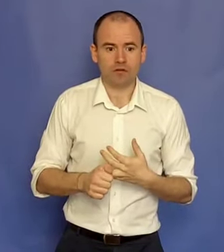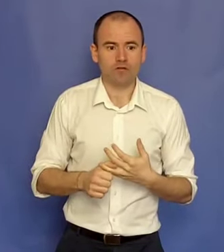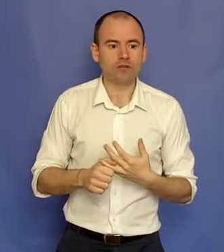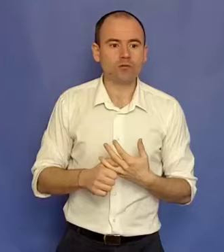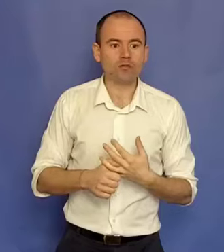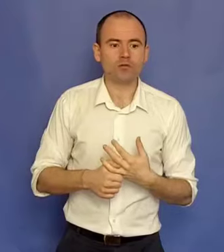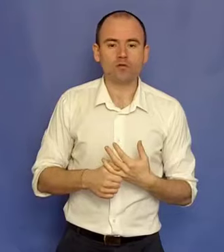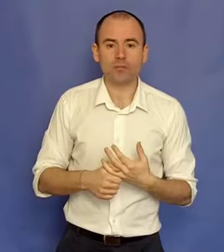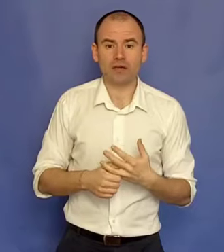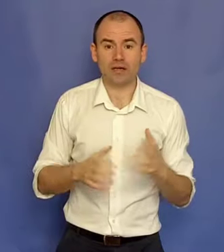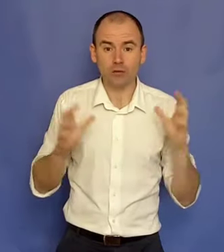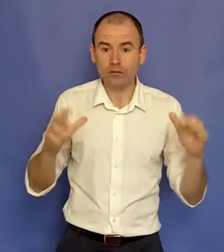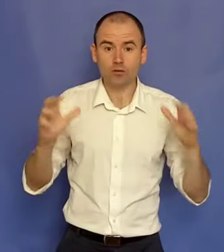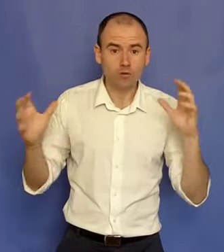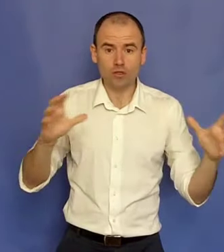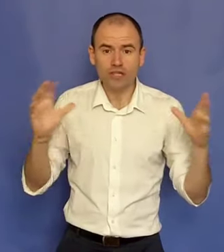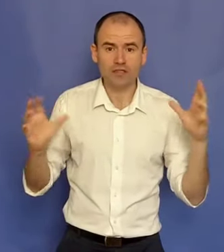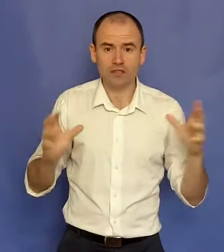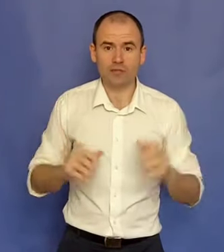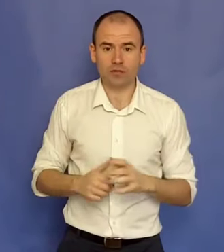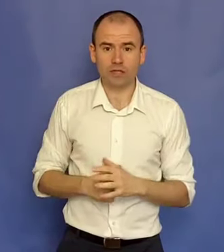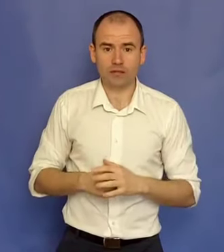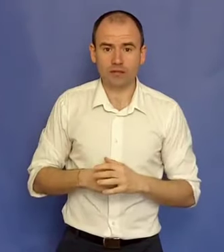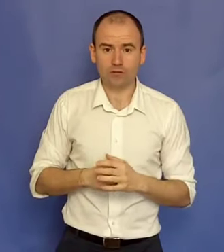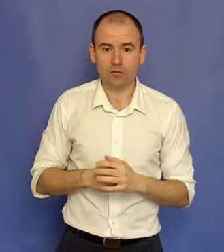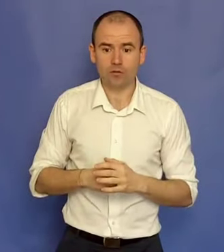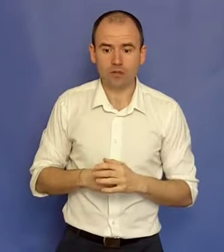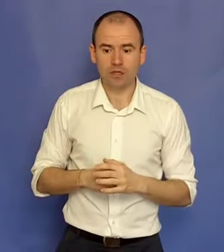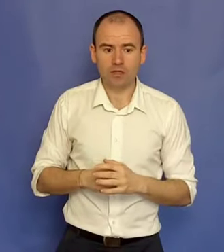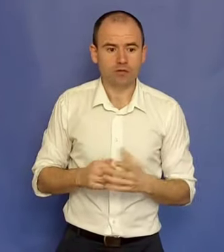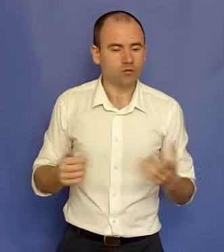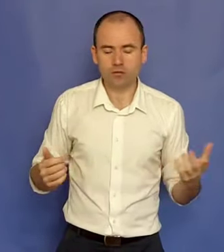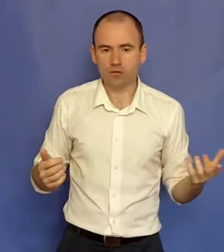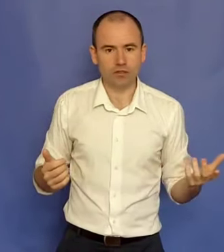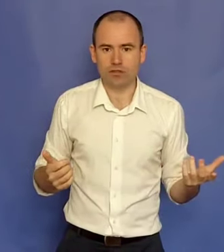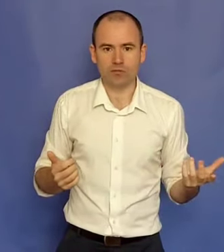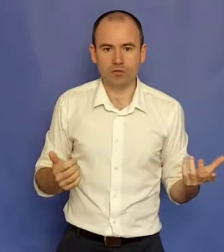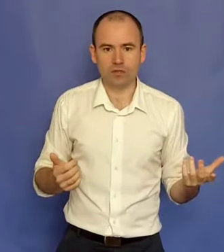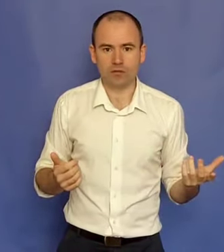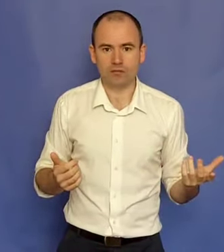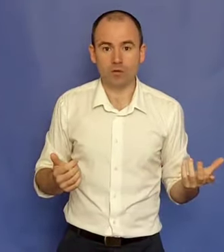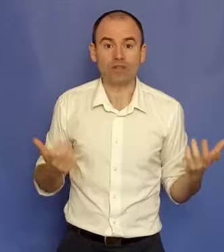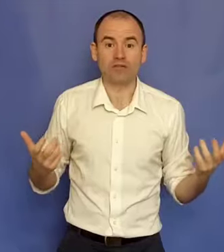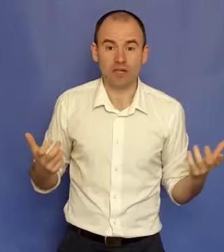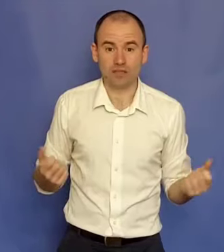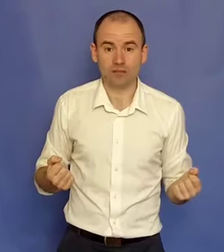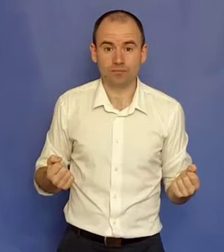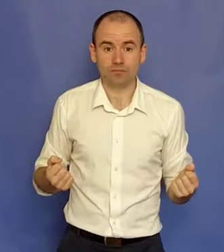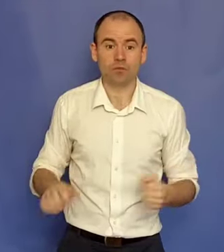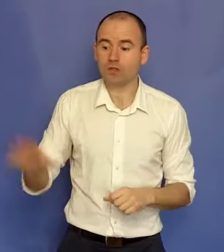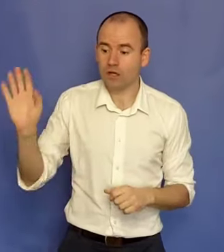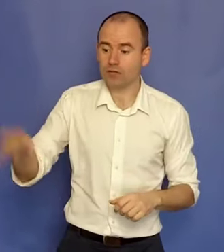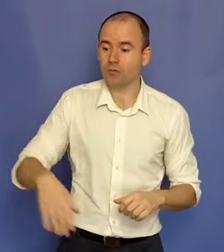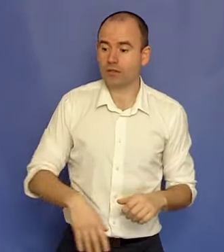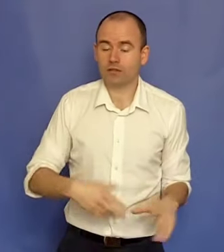Foarte multe din lucrurile pe care le consideri tu urgente și importante de făcut, nu sunt urgente și importante. Cu adevărat. Poți să le lași deoparte